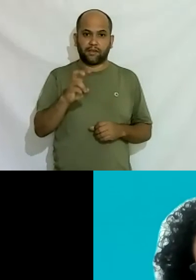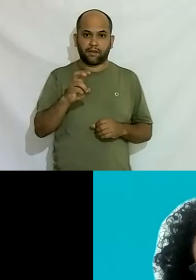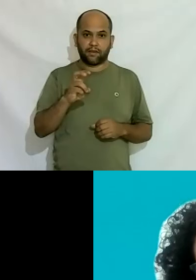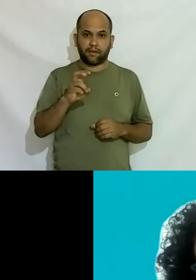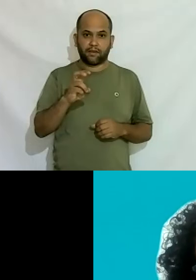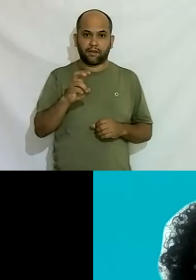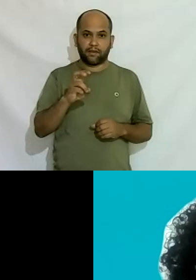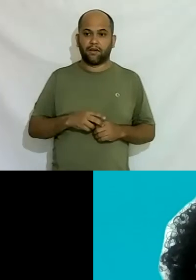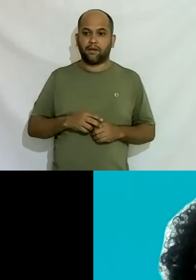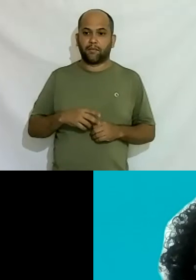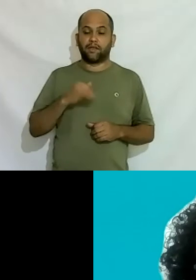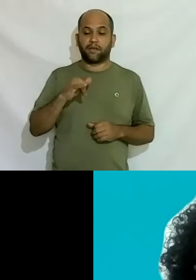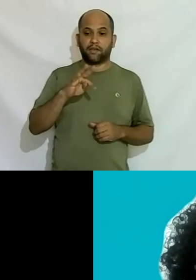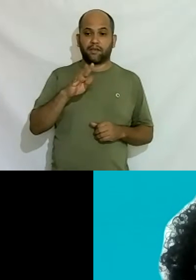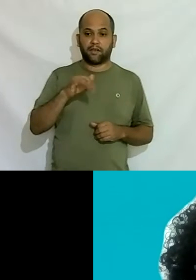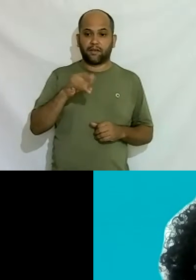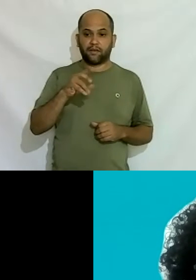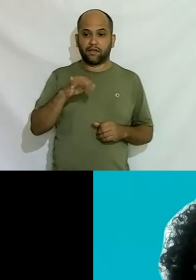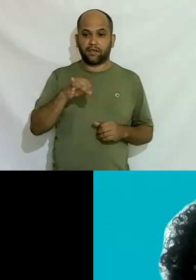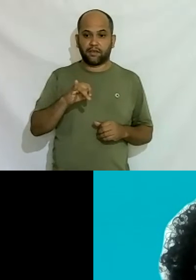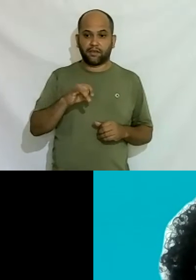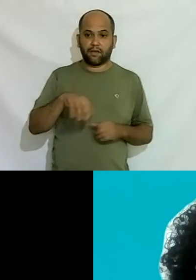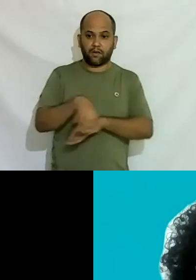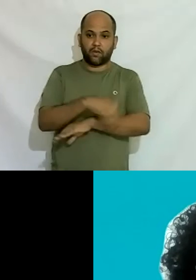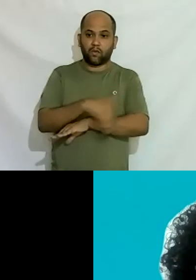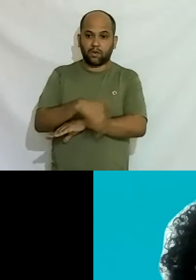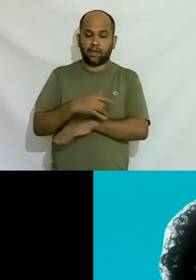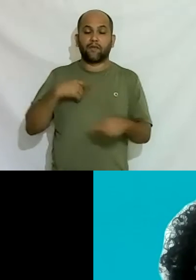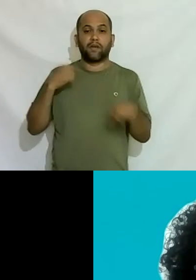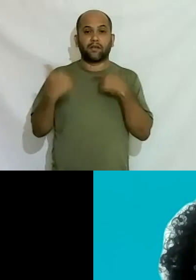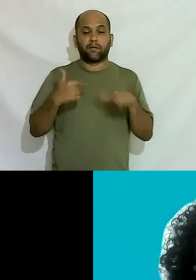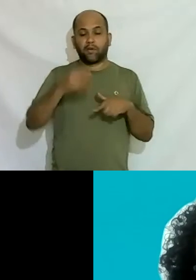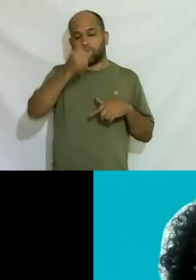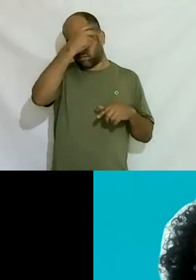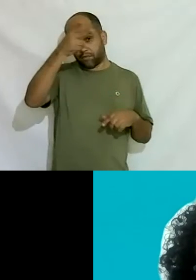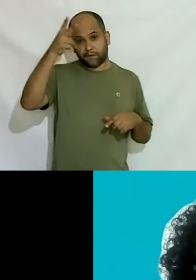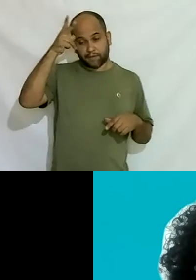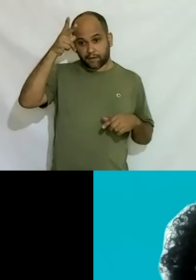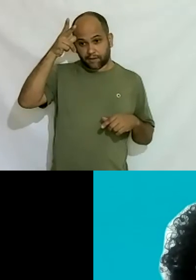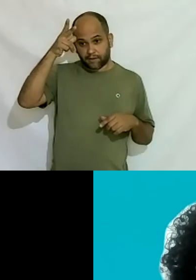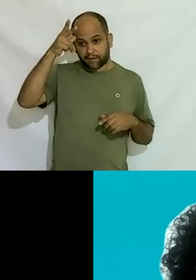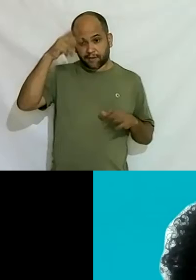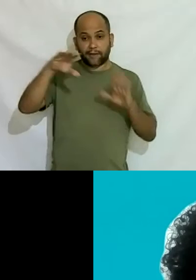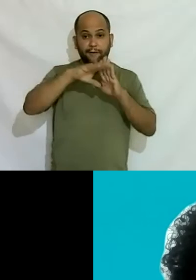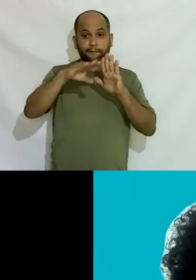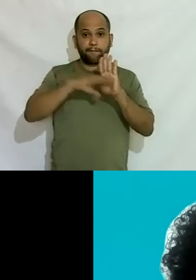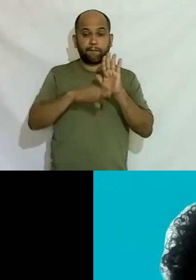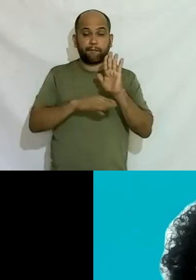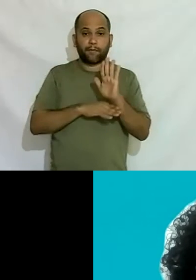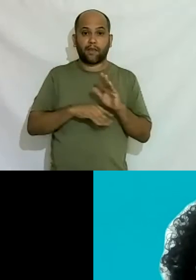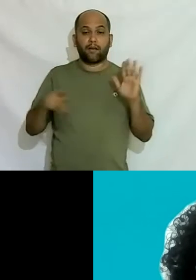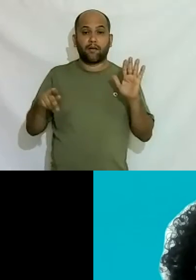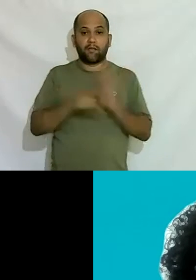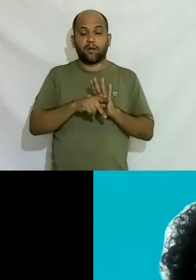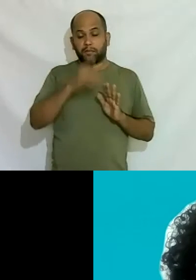rua né que vai no serviço público gratuito e era um programa para exclusivo para pessoas